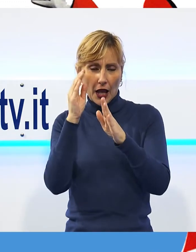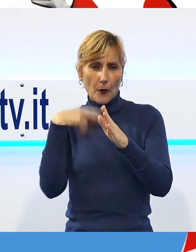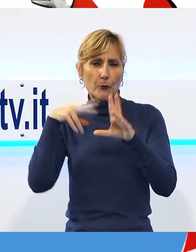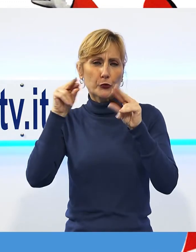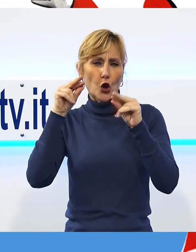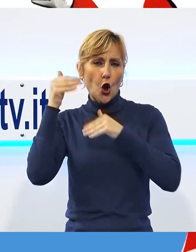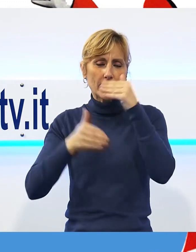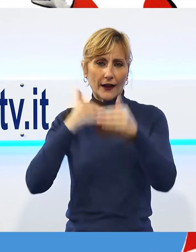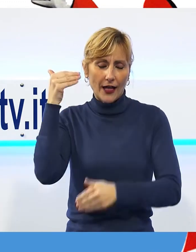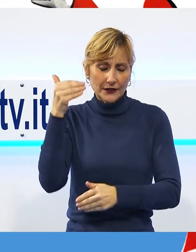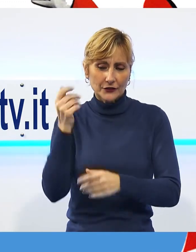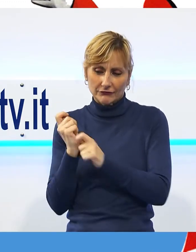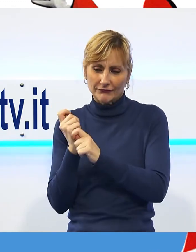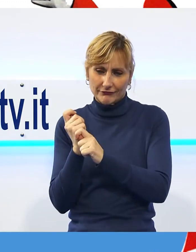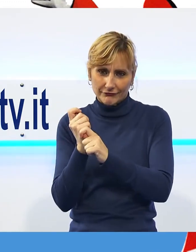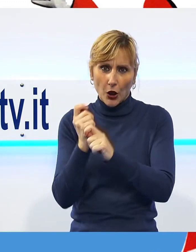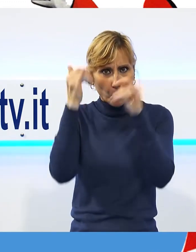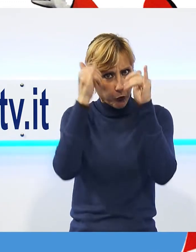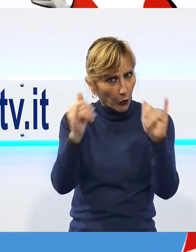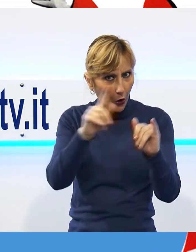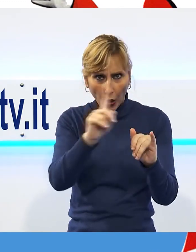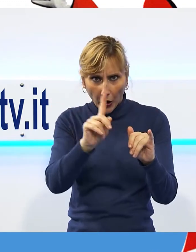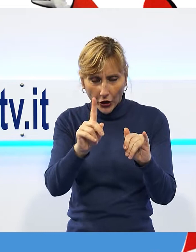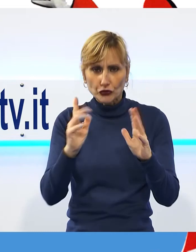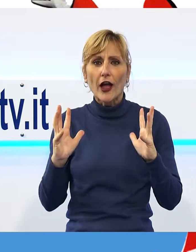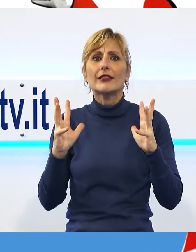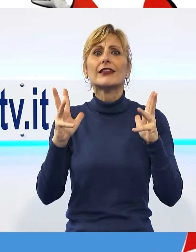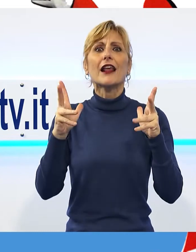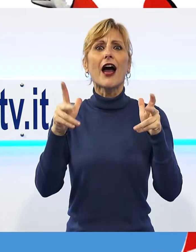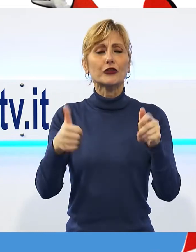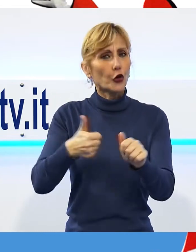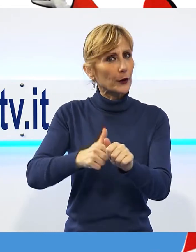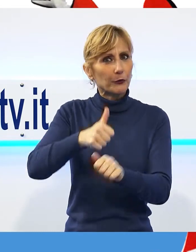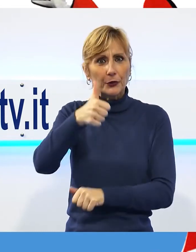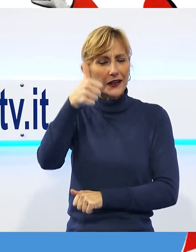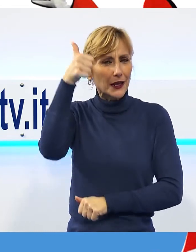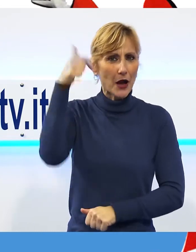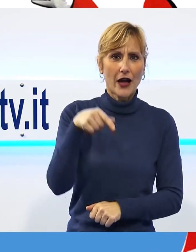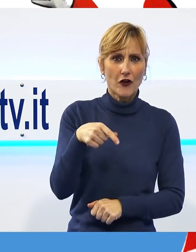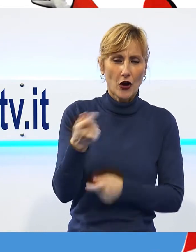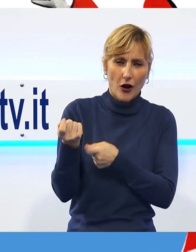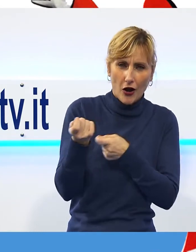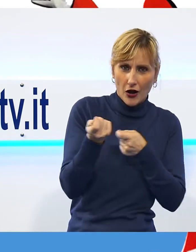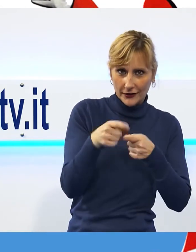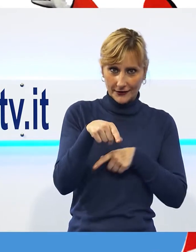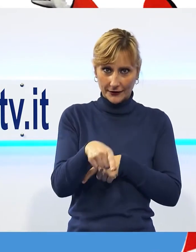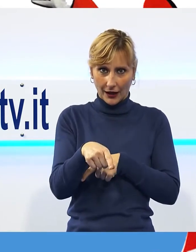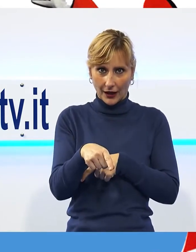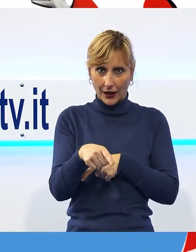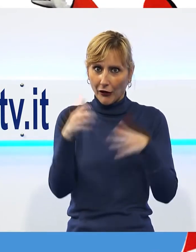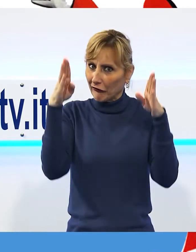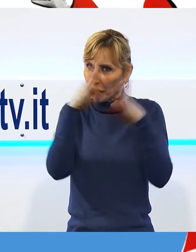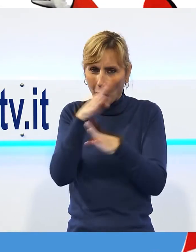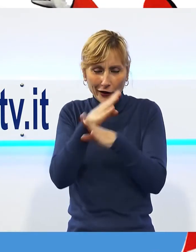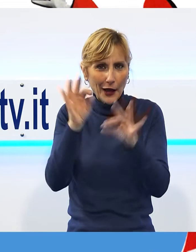trattore, una vera e propria follia moderna per l'epoca. Così folle da convincere il Comitato